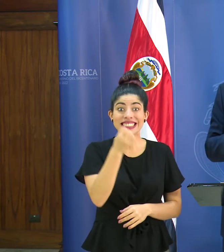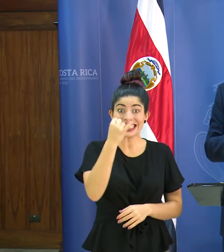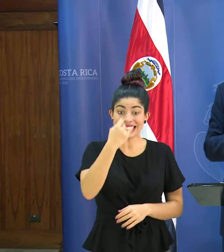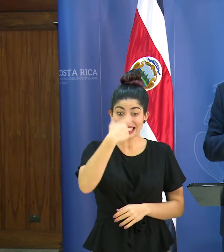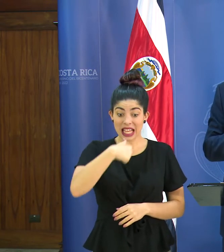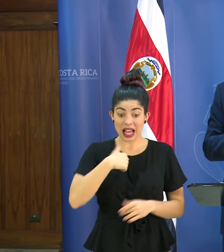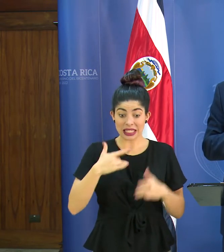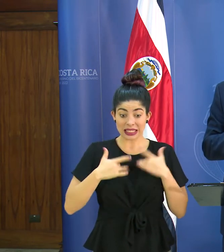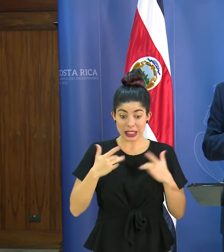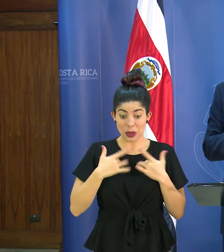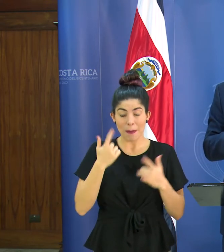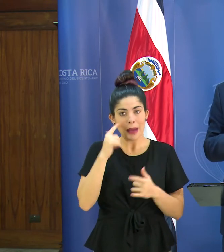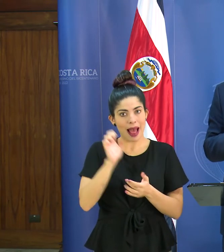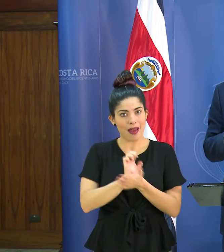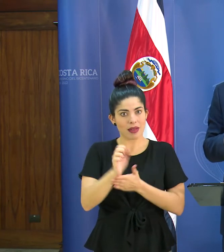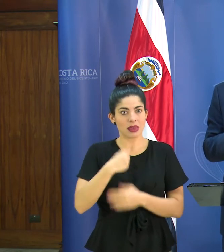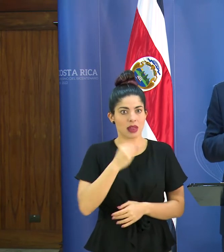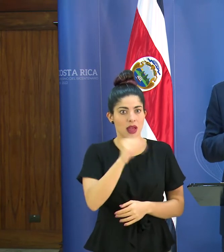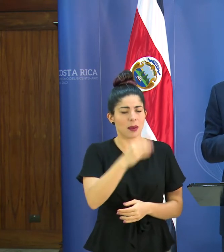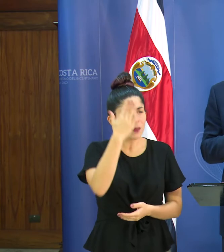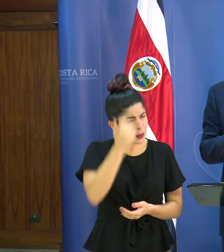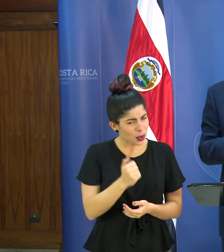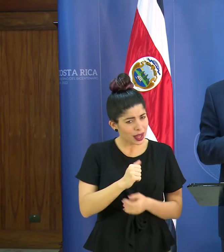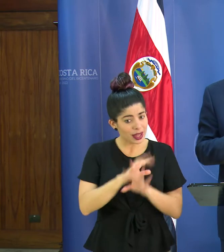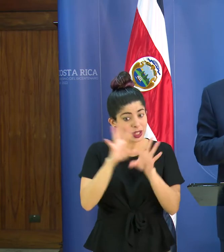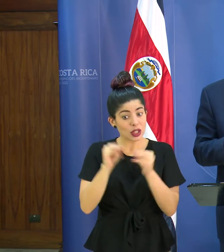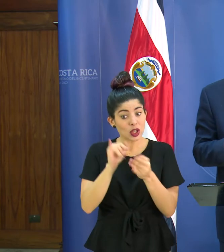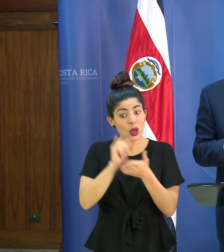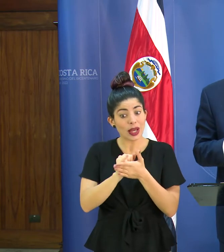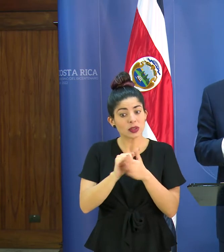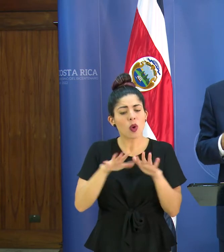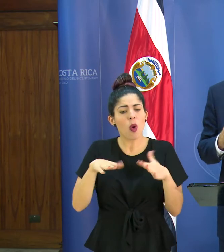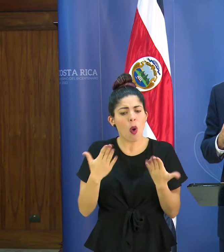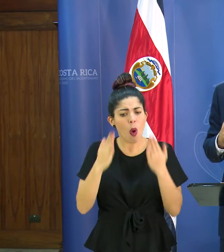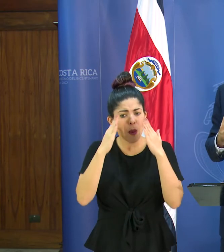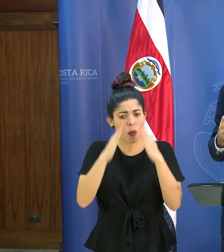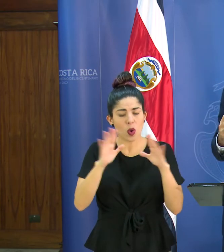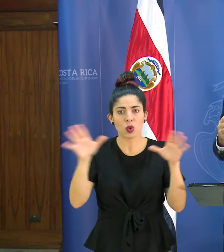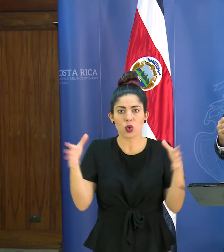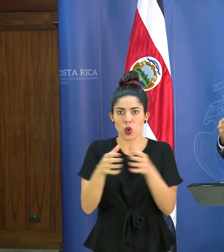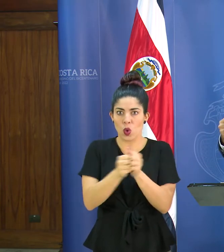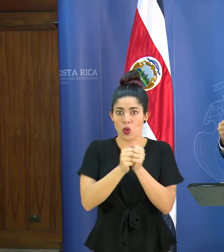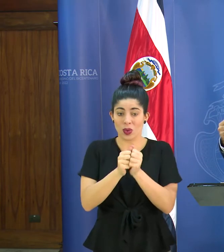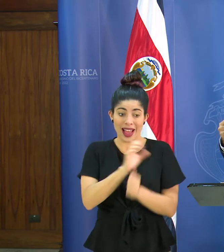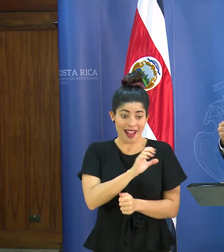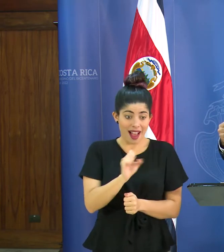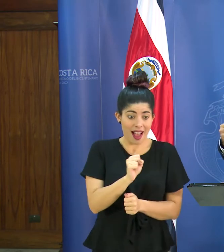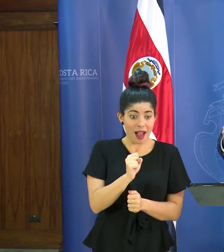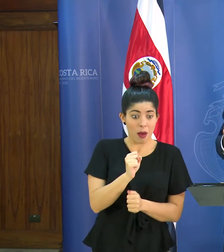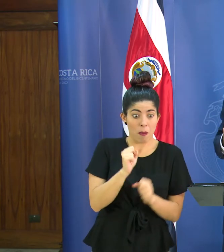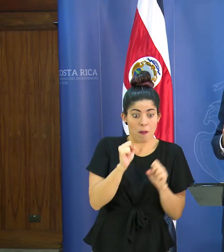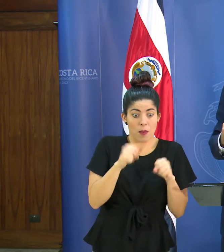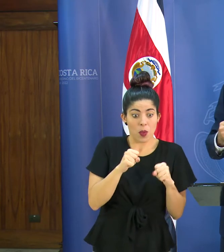tiene síntomas porque todo esto lo vamos a abordar juntos la caja solo puede atender en la medida de